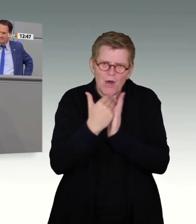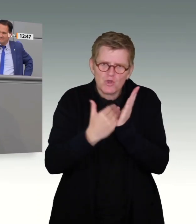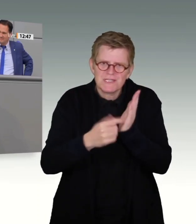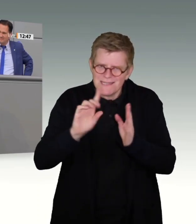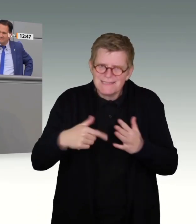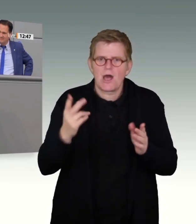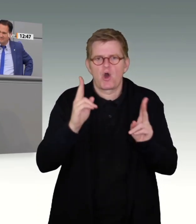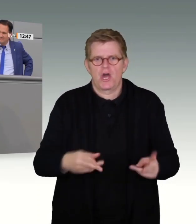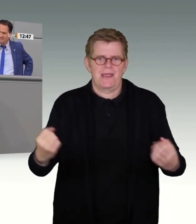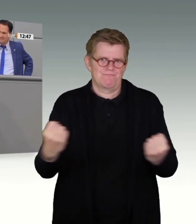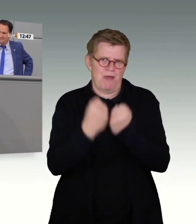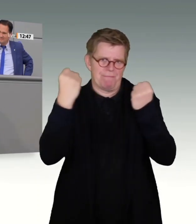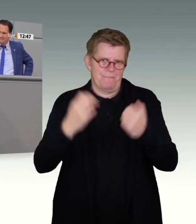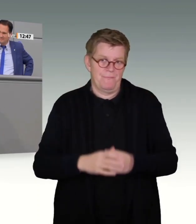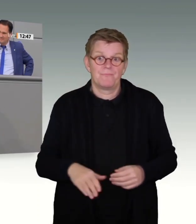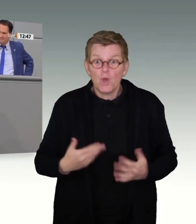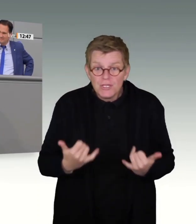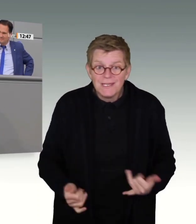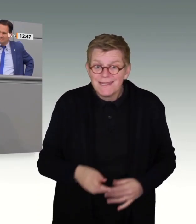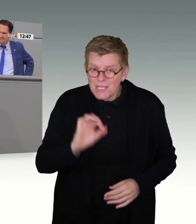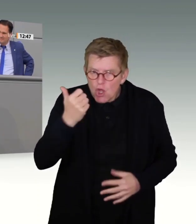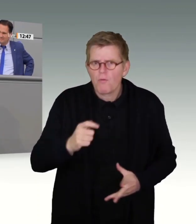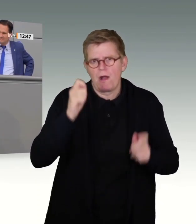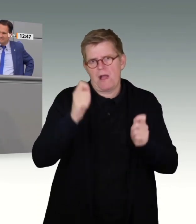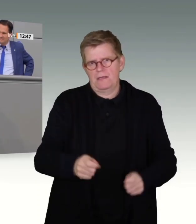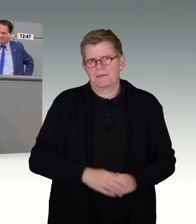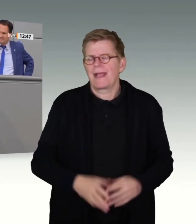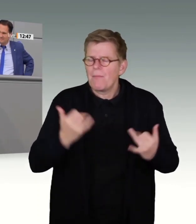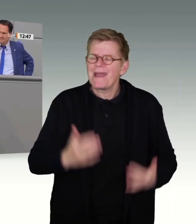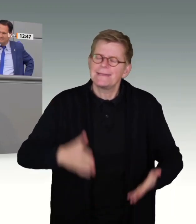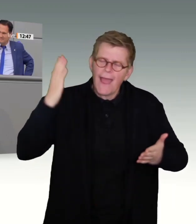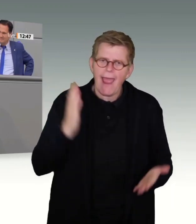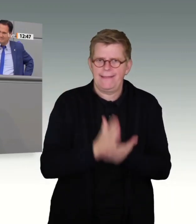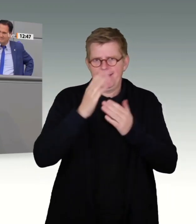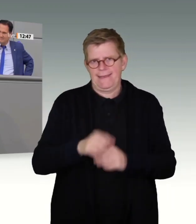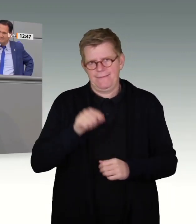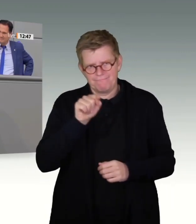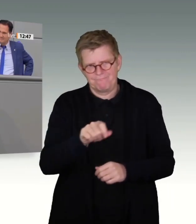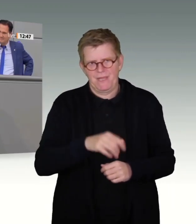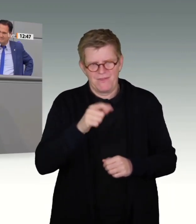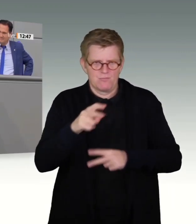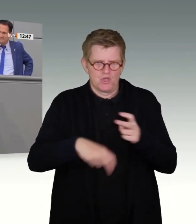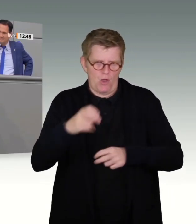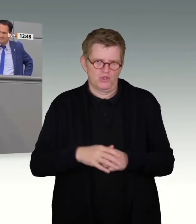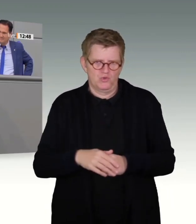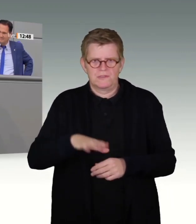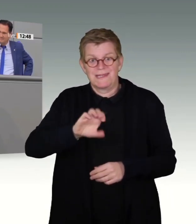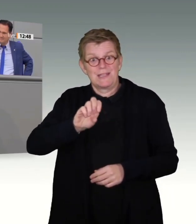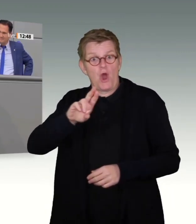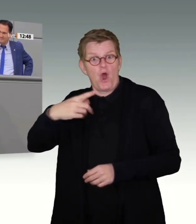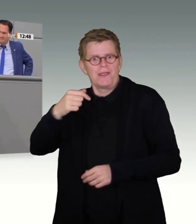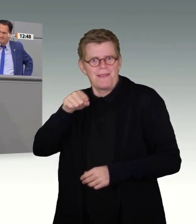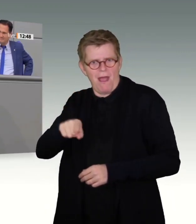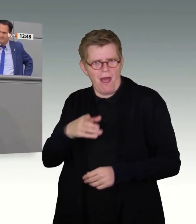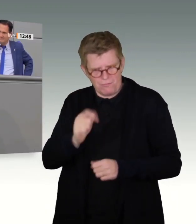kommt hier der nächste Antrag, der uns auffordert, nun müssten wir aber doch endlich wenigstens die Lücken nutzen, die der EuGH nach ihrer